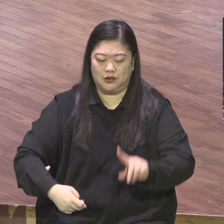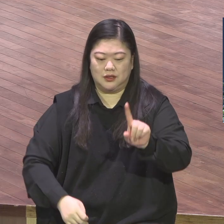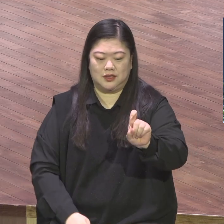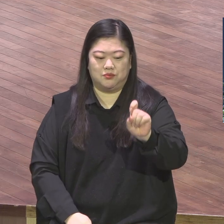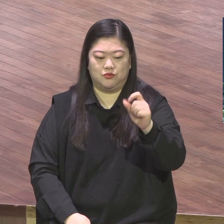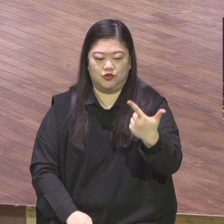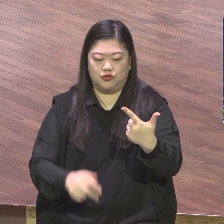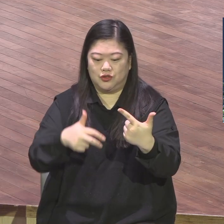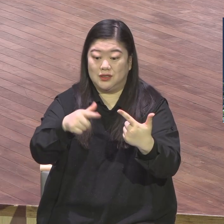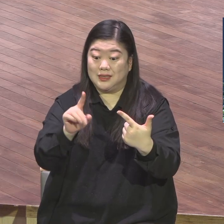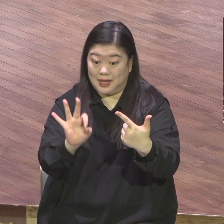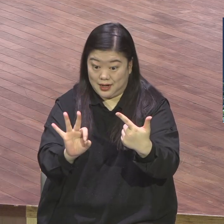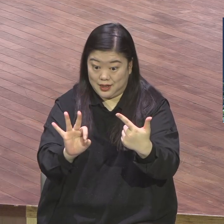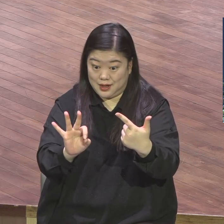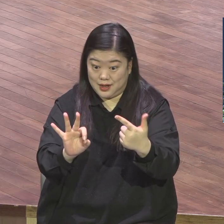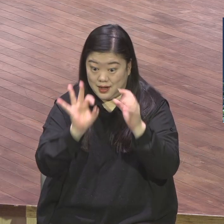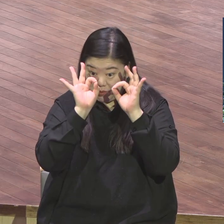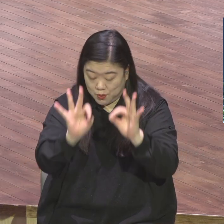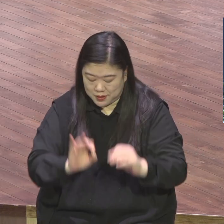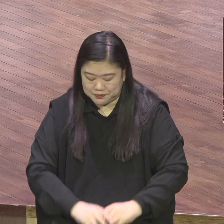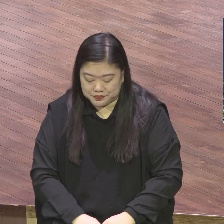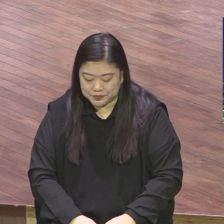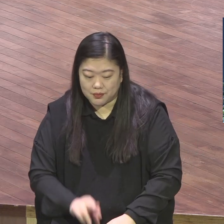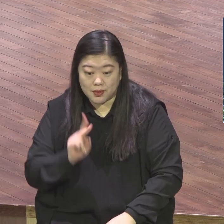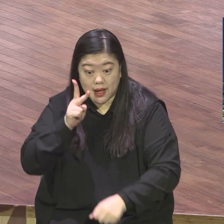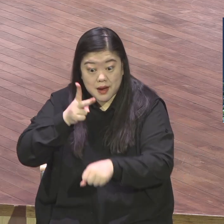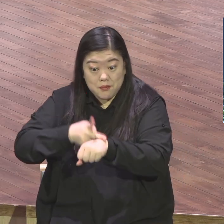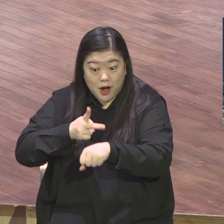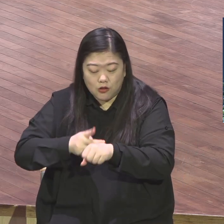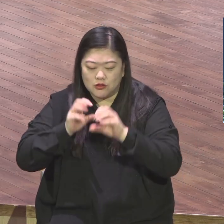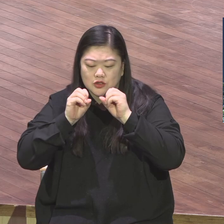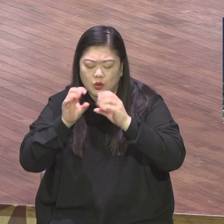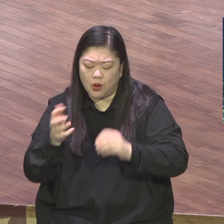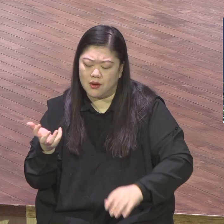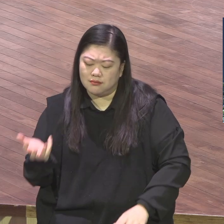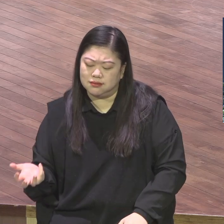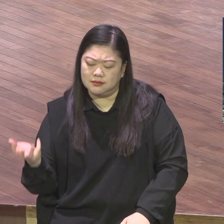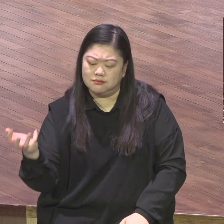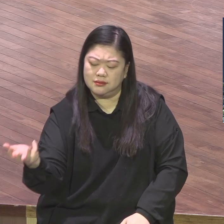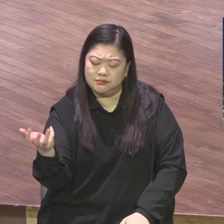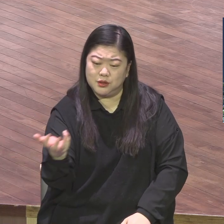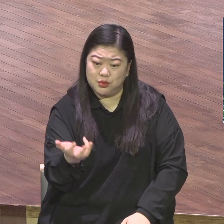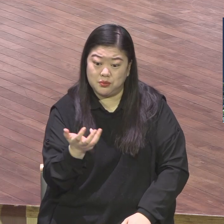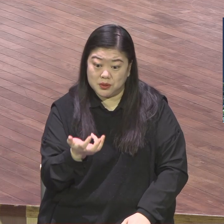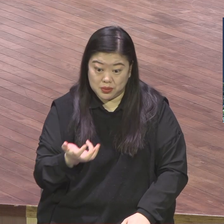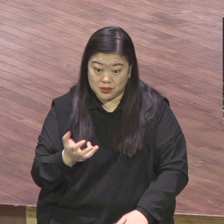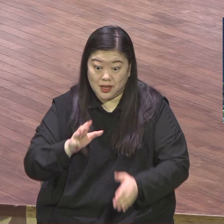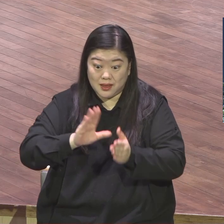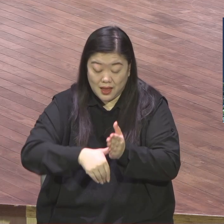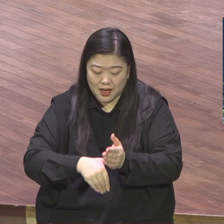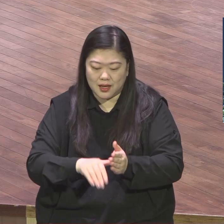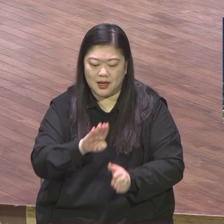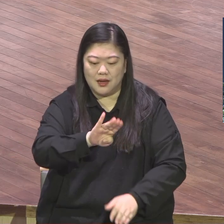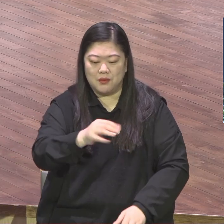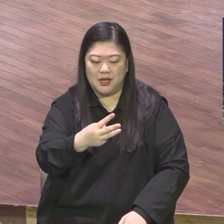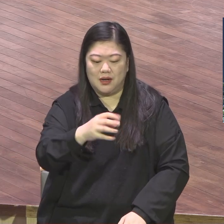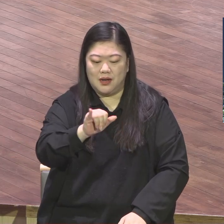사도 바울이 2차 전도여행을 시작하면서 세워진 교회인데 바울이 2차 전도여행을